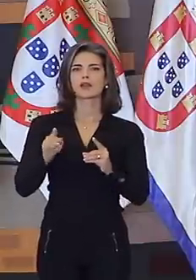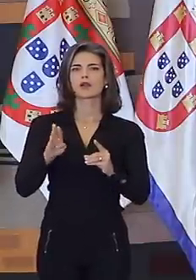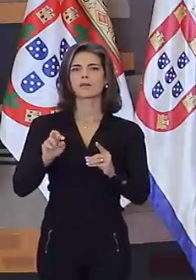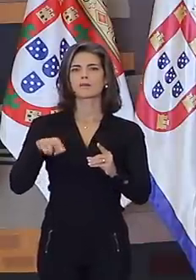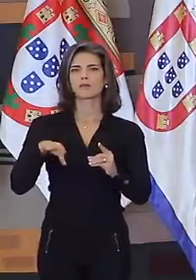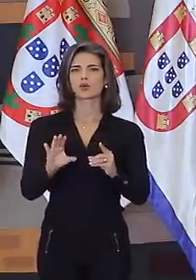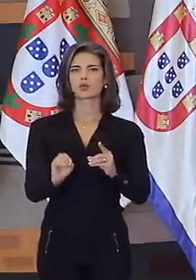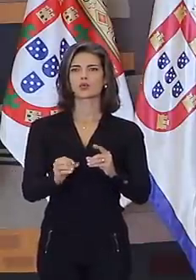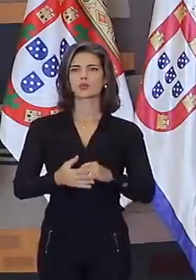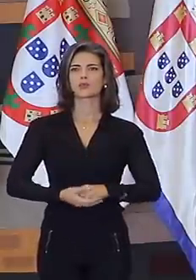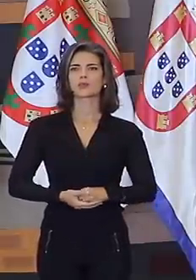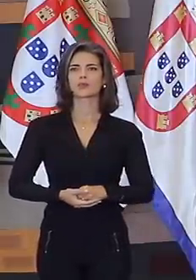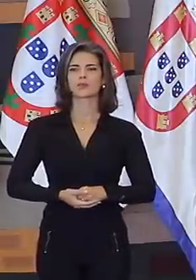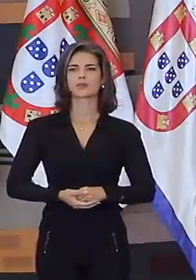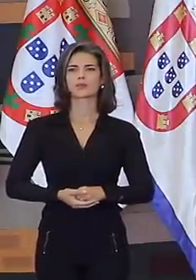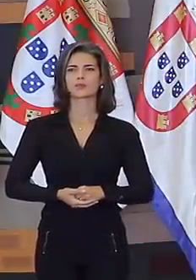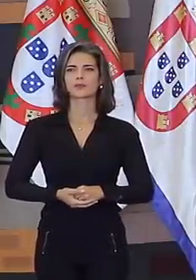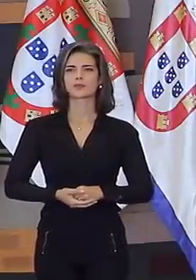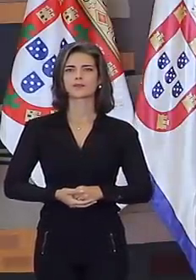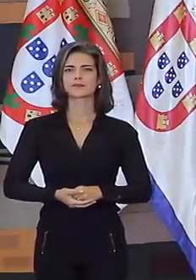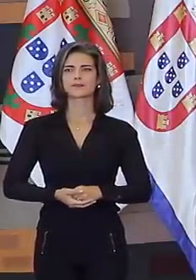Bruno Berrettini Camponês do Brasil.